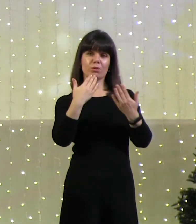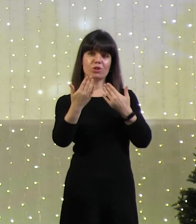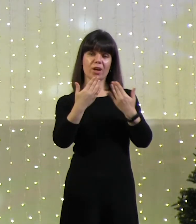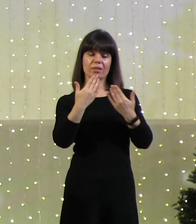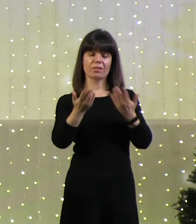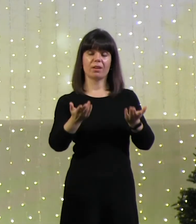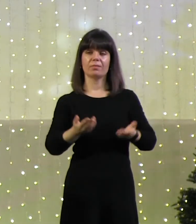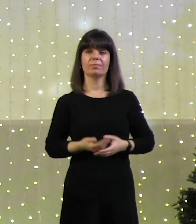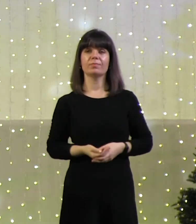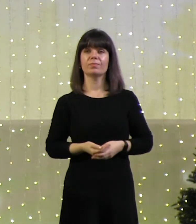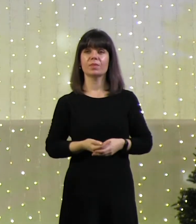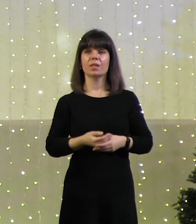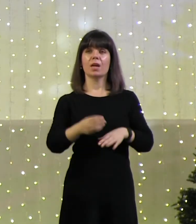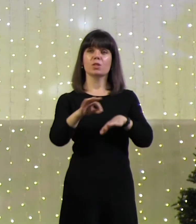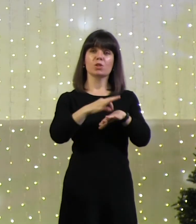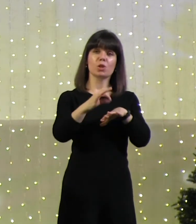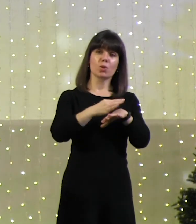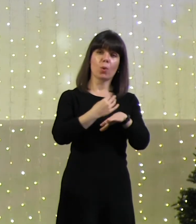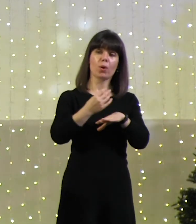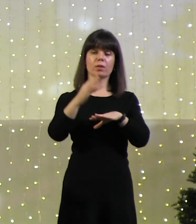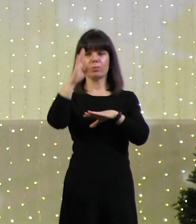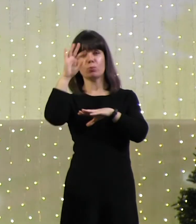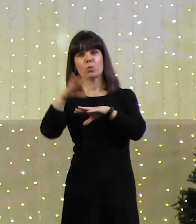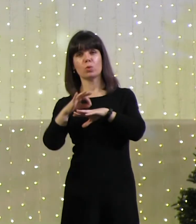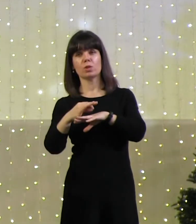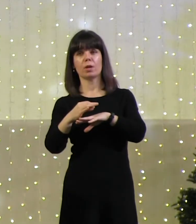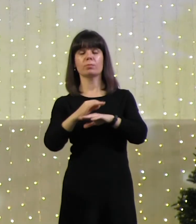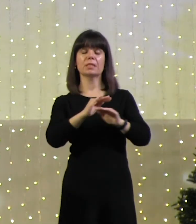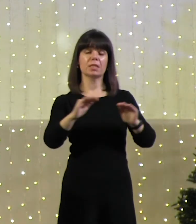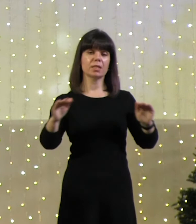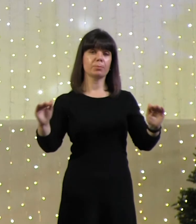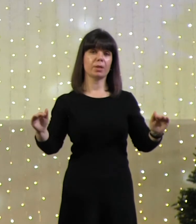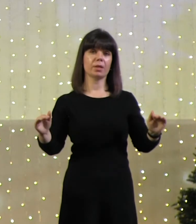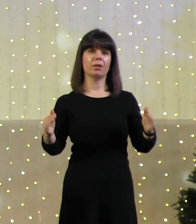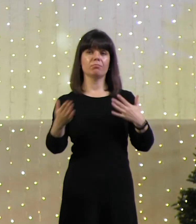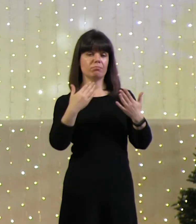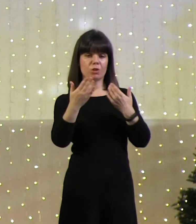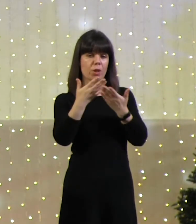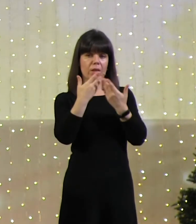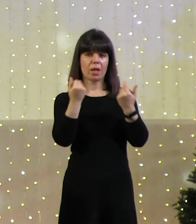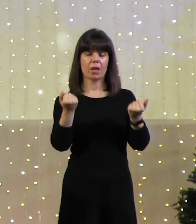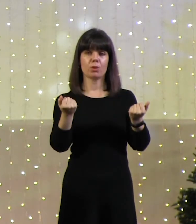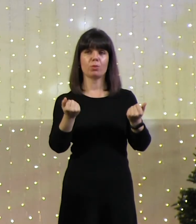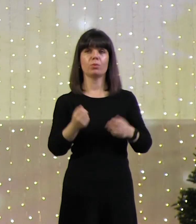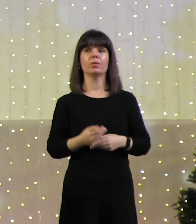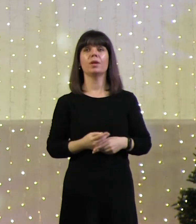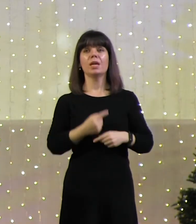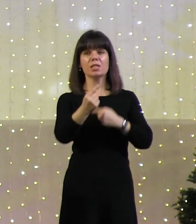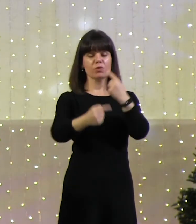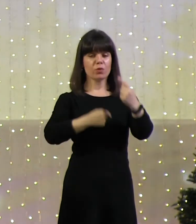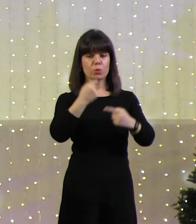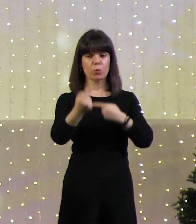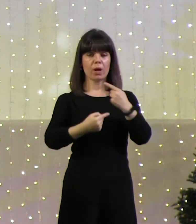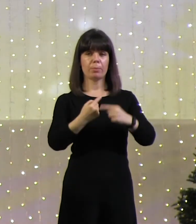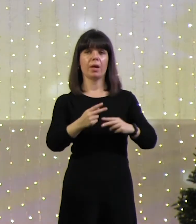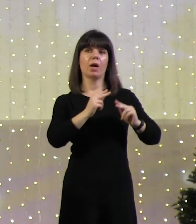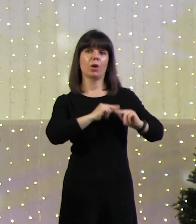строить отношения, с женой, мужем, с детьми, с внуками, с работодателем,